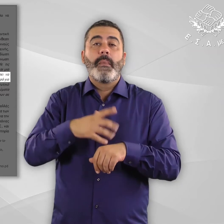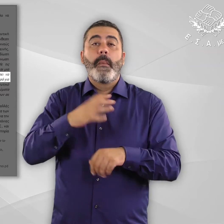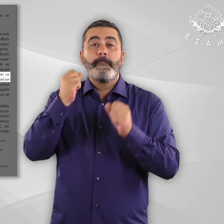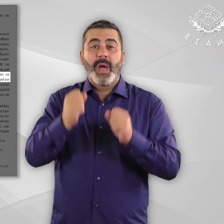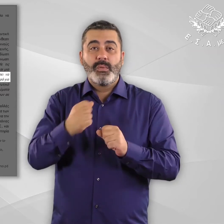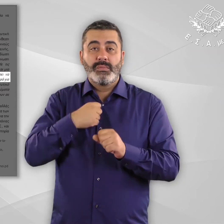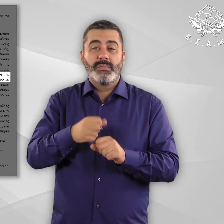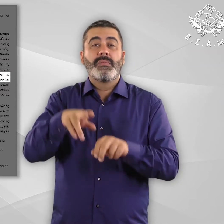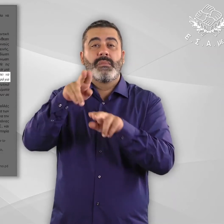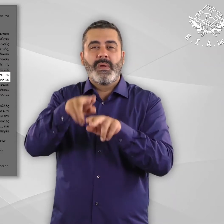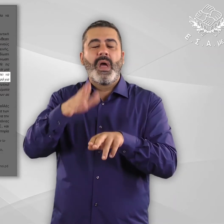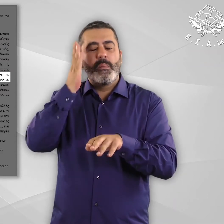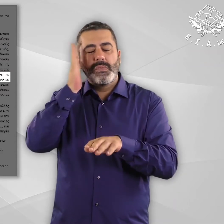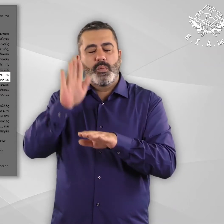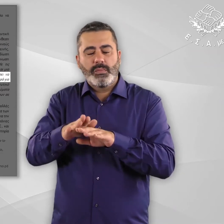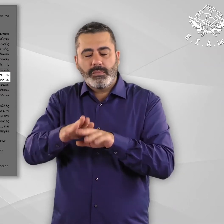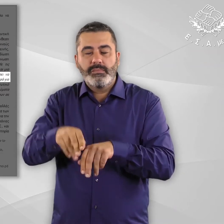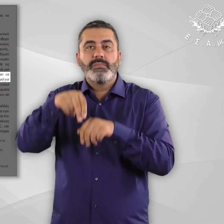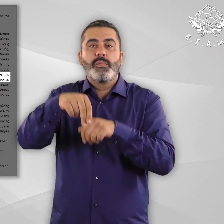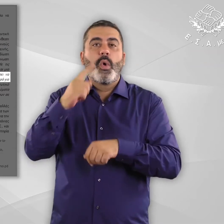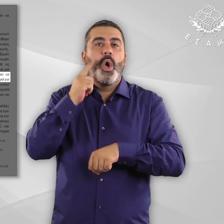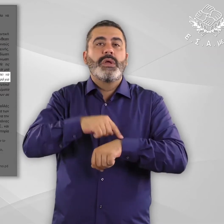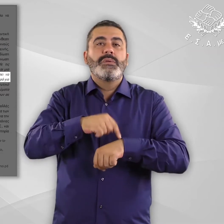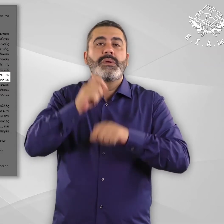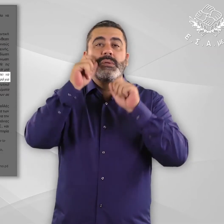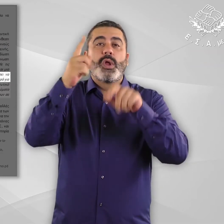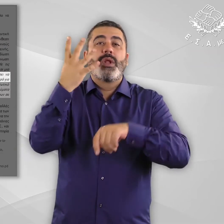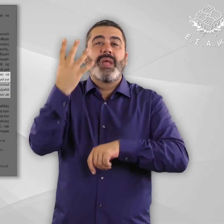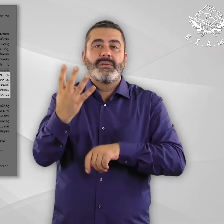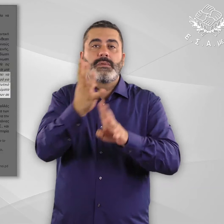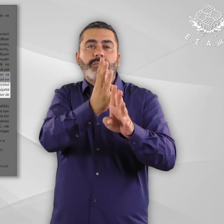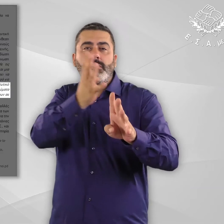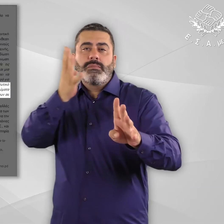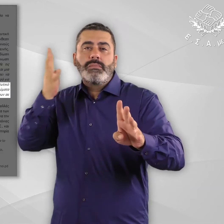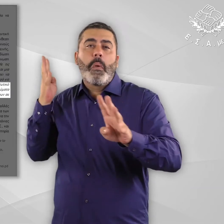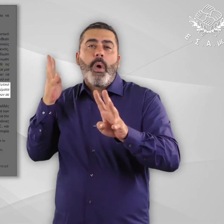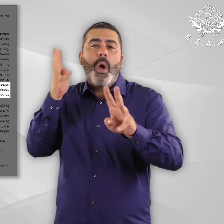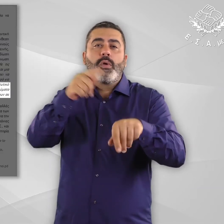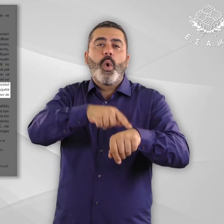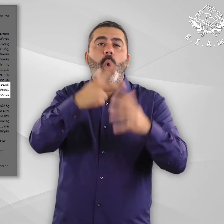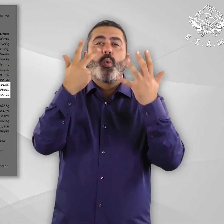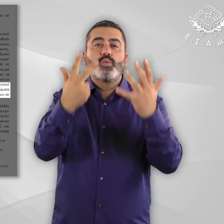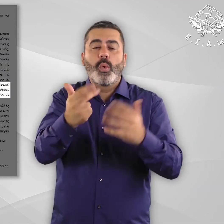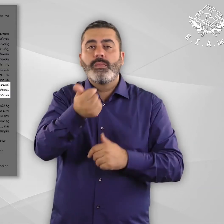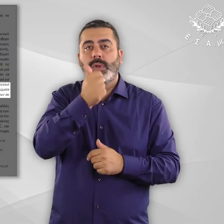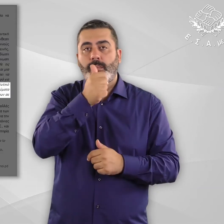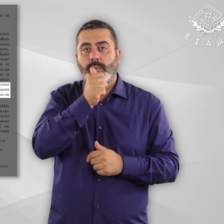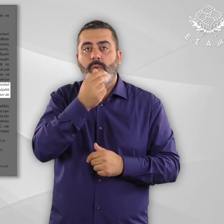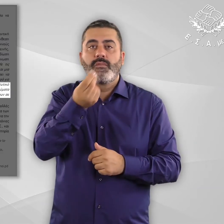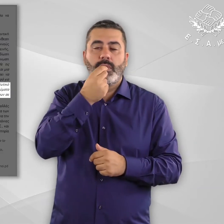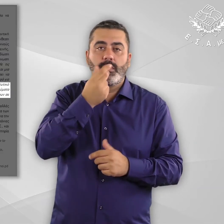πρωί για να σταθούν στην ουρά για φαγητό και νερό τα οποία διανέμονται στις 8. Το αποχαιτευτικό σύστημα είναι τόσο